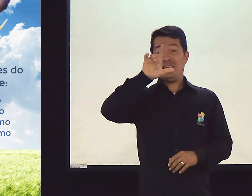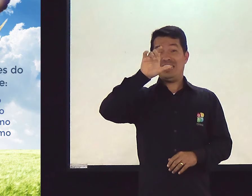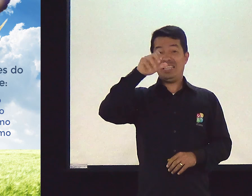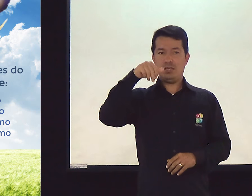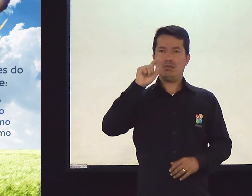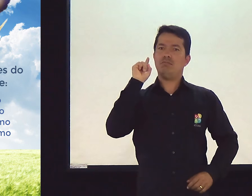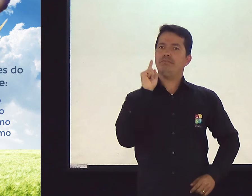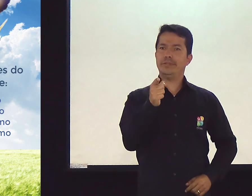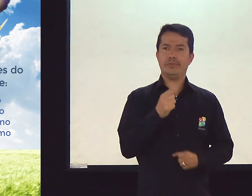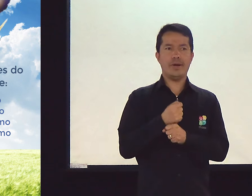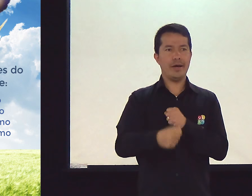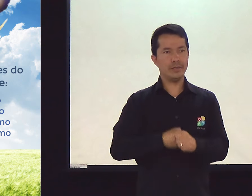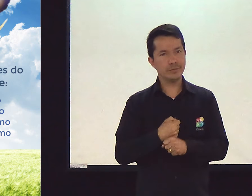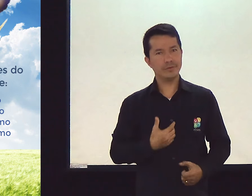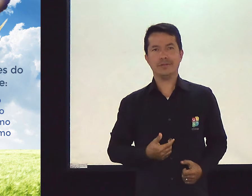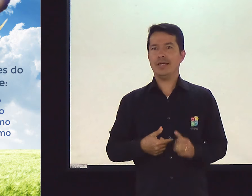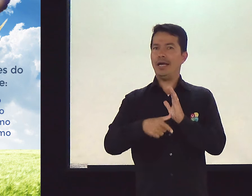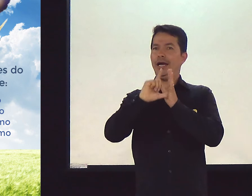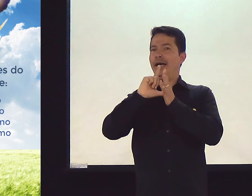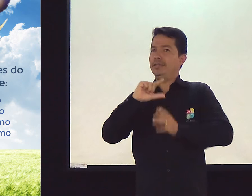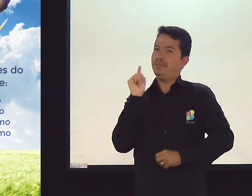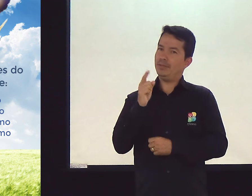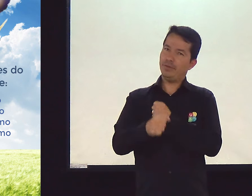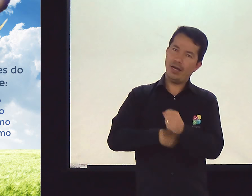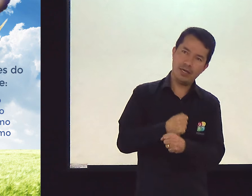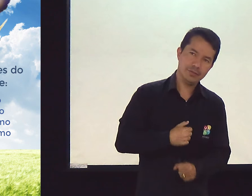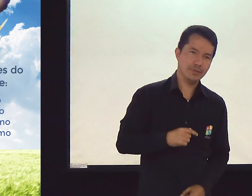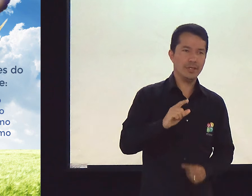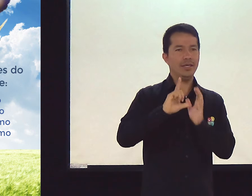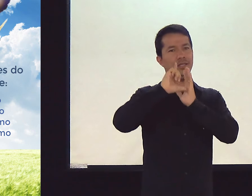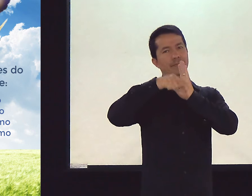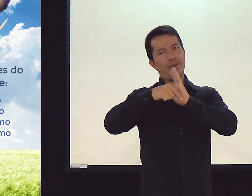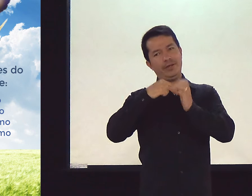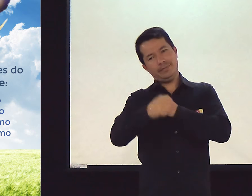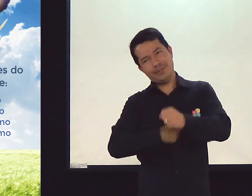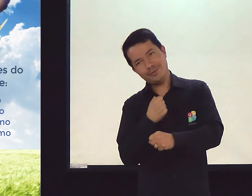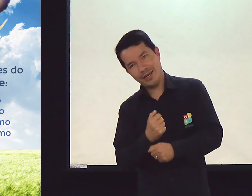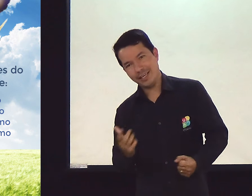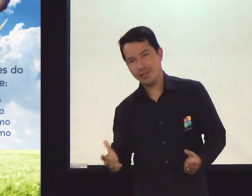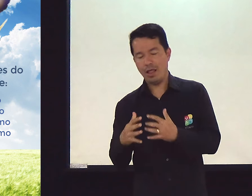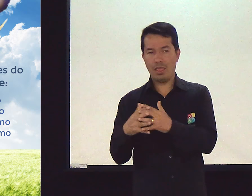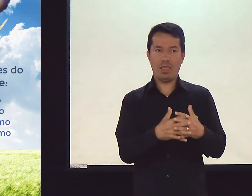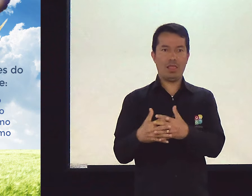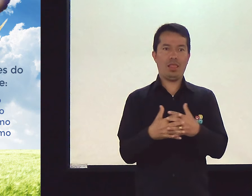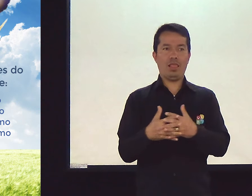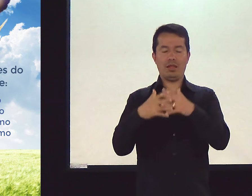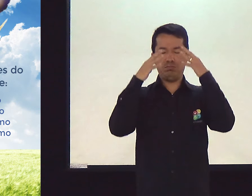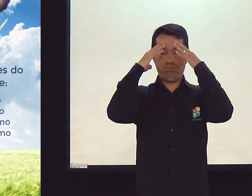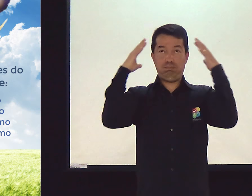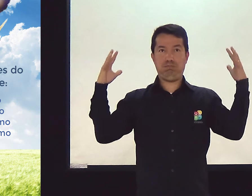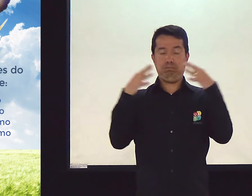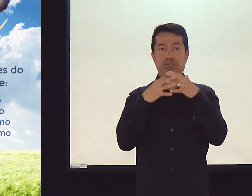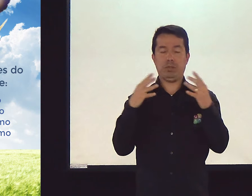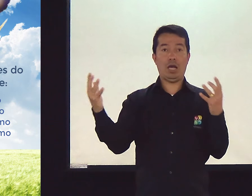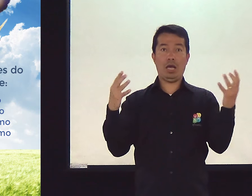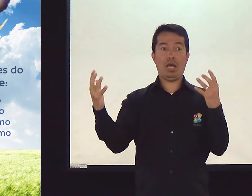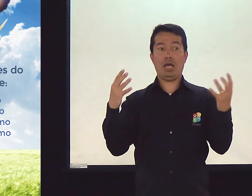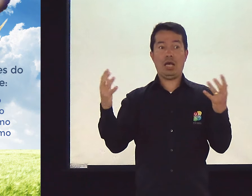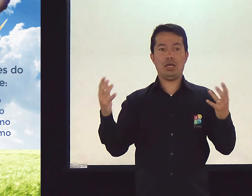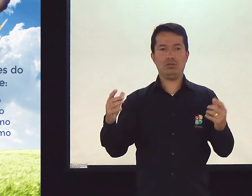Porque, olha ali. O milenismo há mil anos. Eu tenho o antes, o depois. Aqueles que não acreditam. Enfim. Dá uma